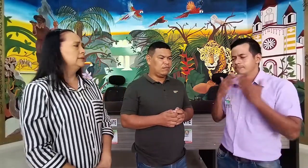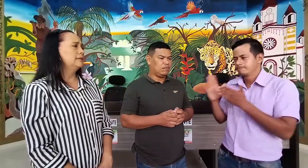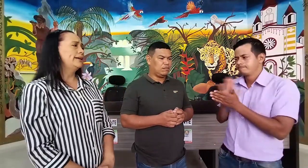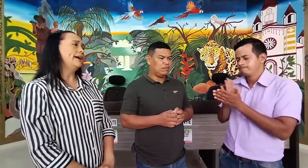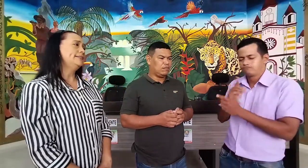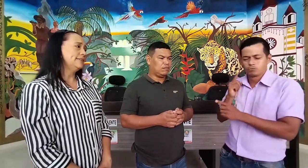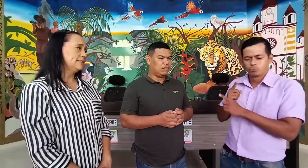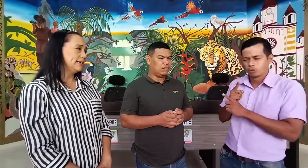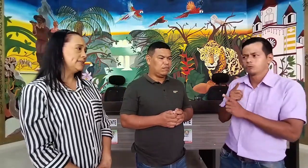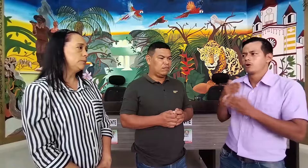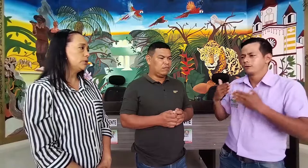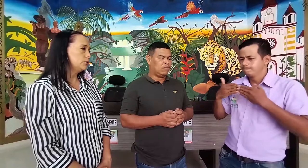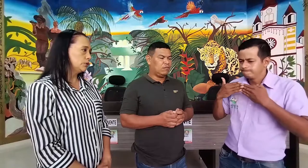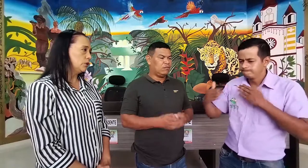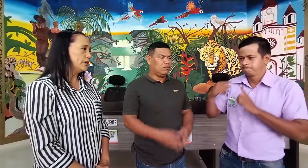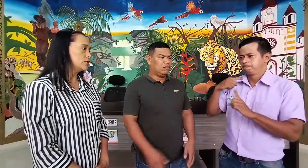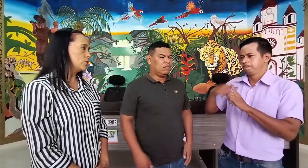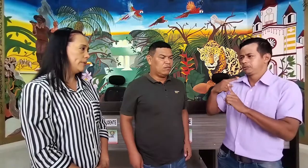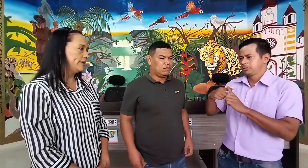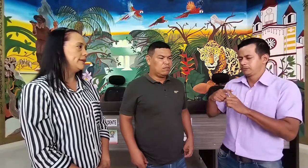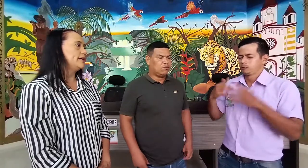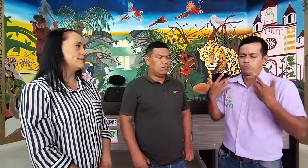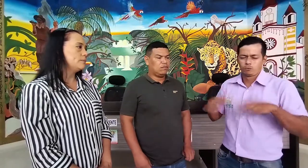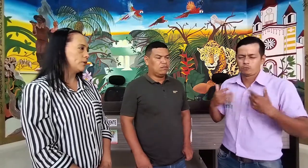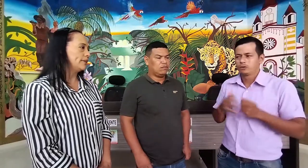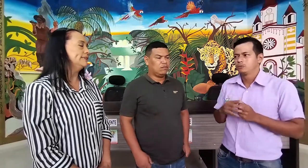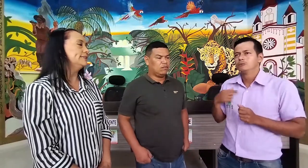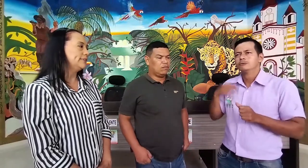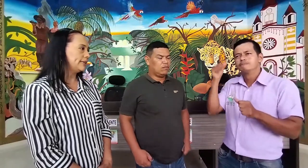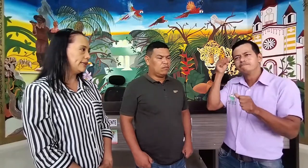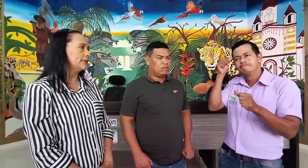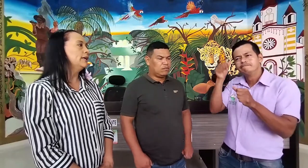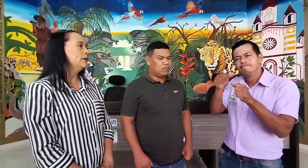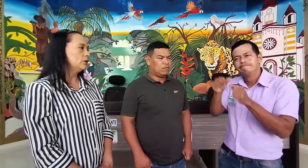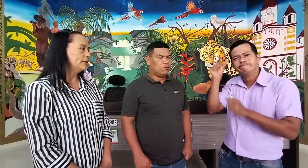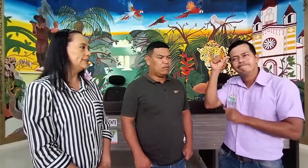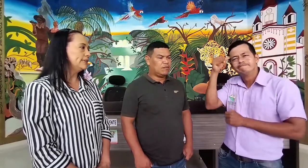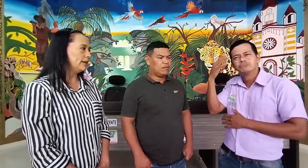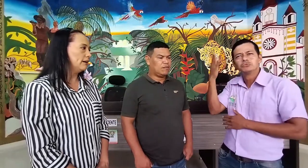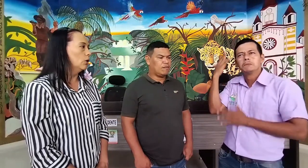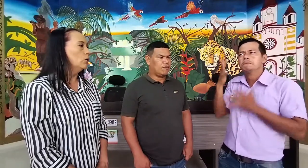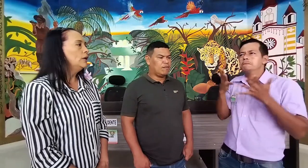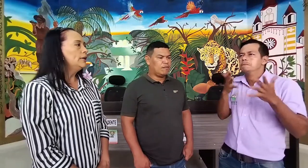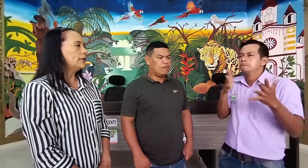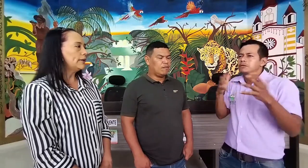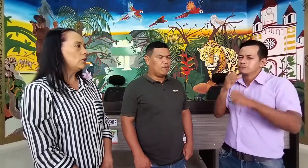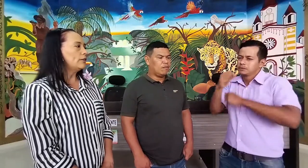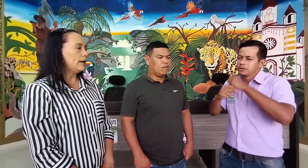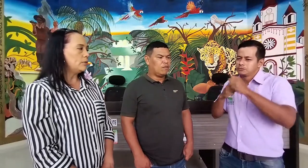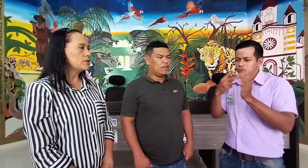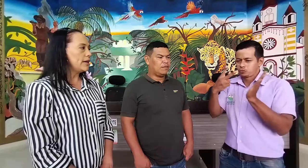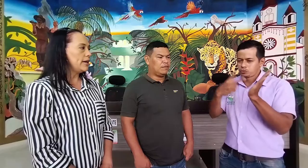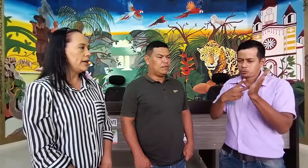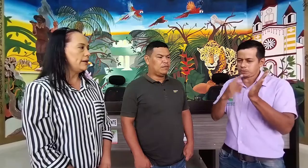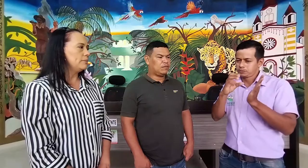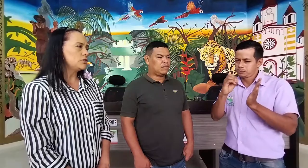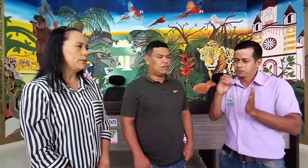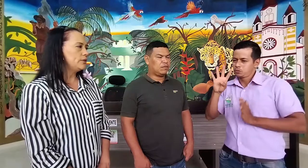Gracias, gracias por que nos comentara. Es importante seguir con este trabajo. Recordamos que más o menos